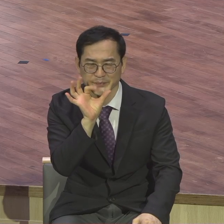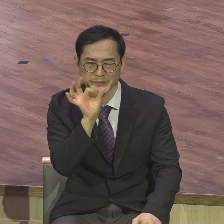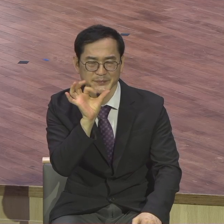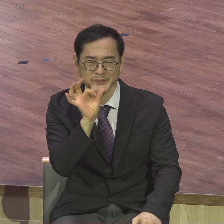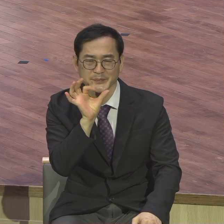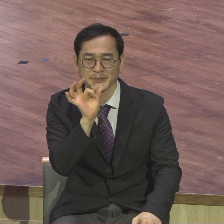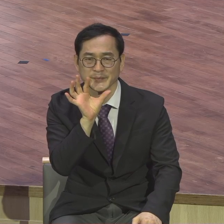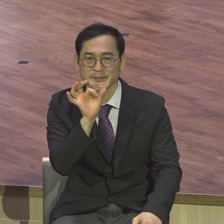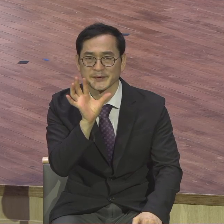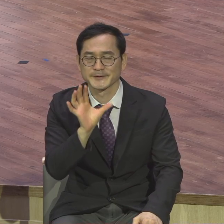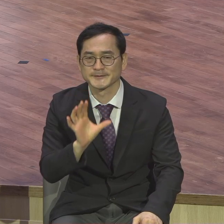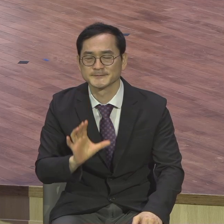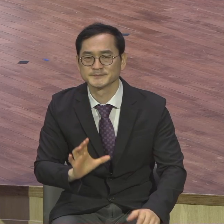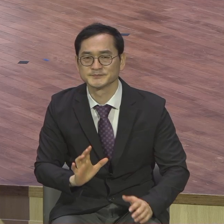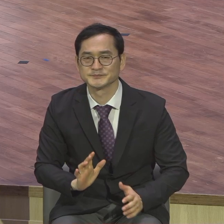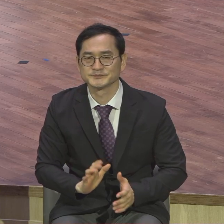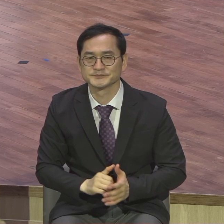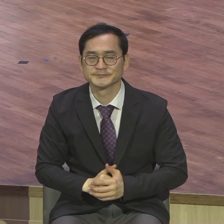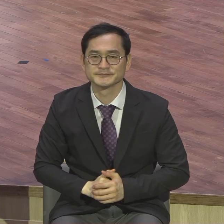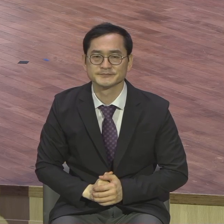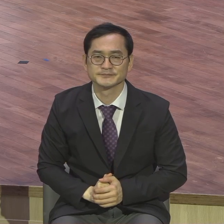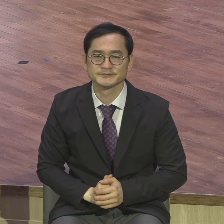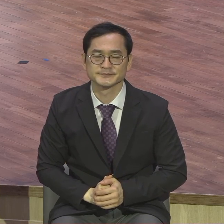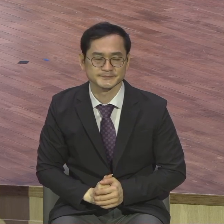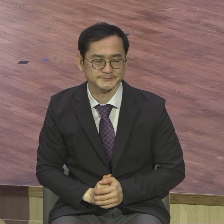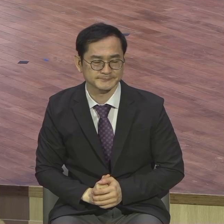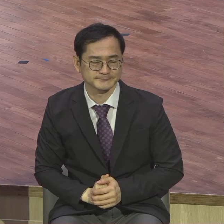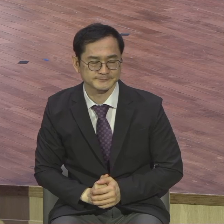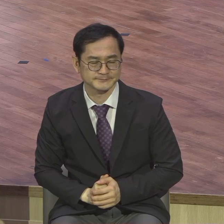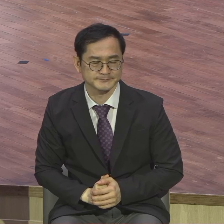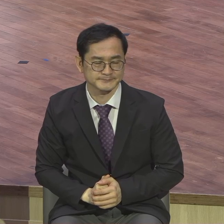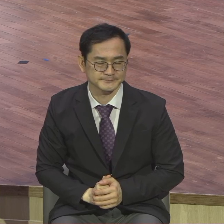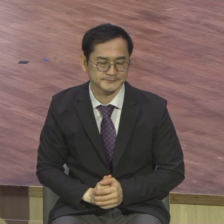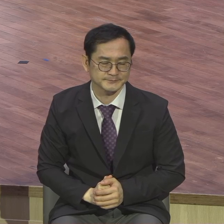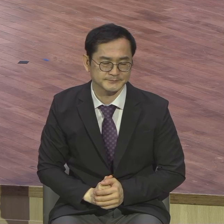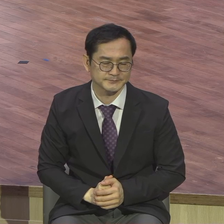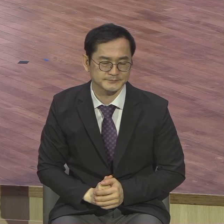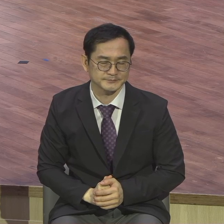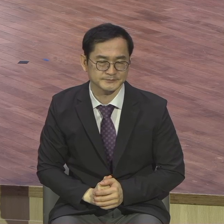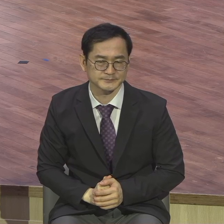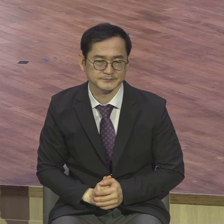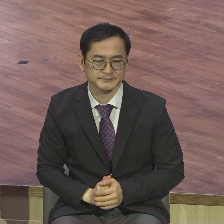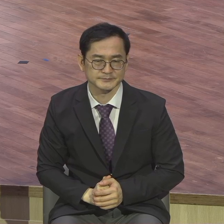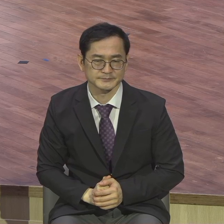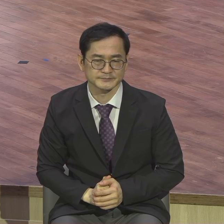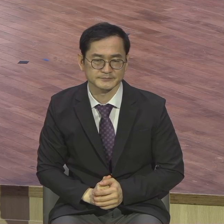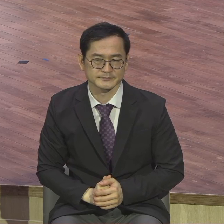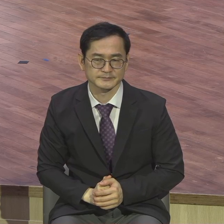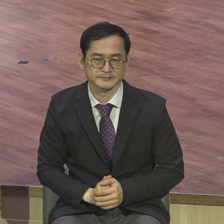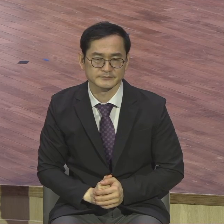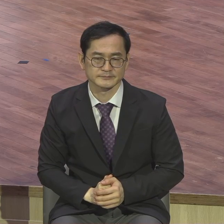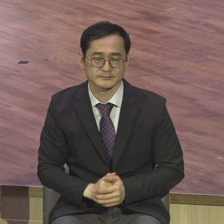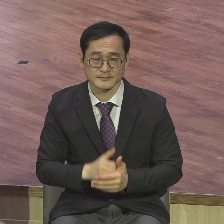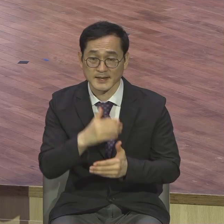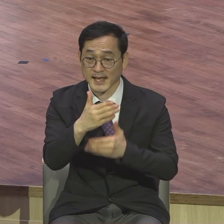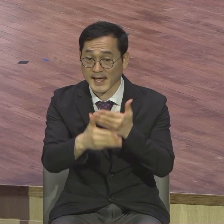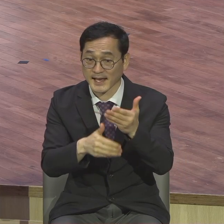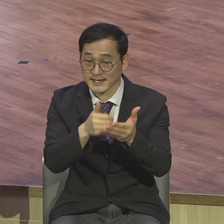제가 오늘 말씀 제목을 하나님의 절대평가라고 그렇게 잡은